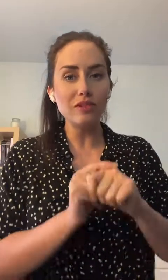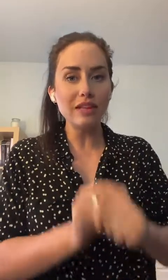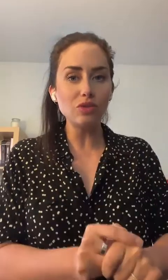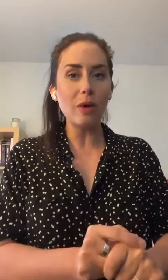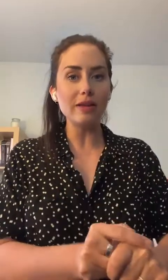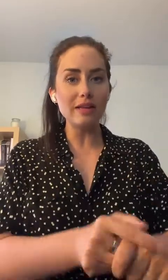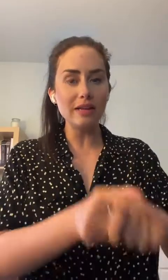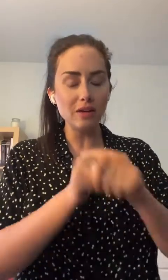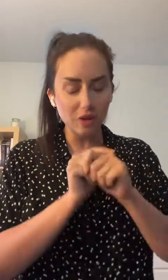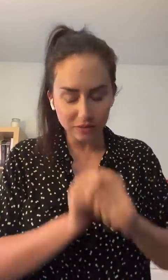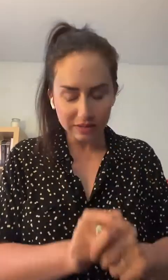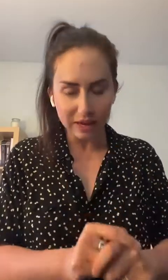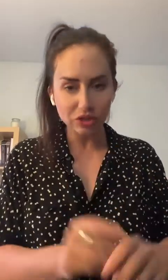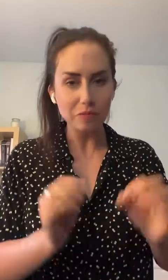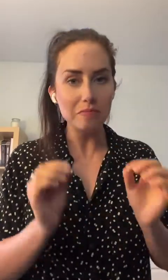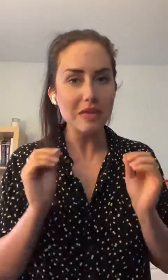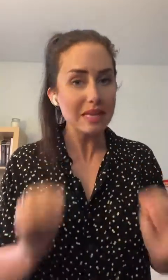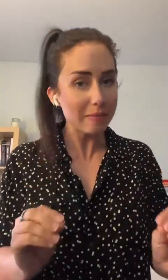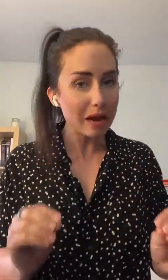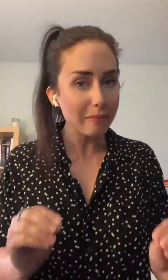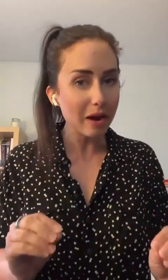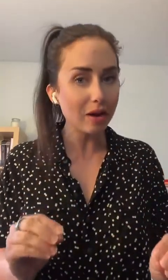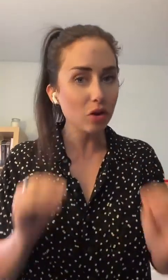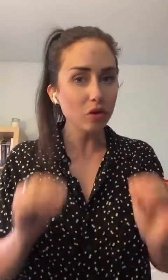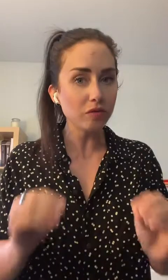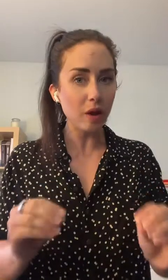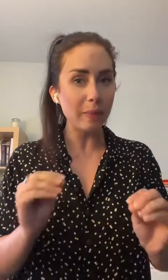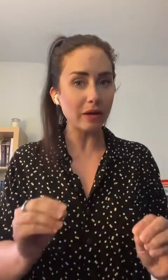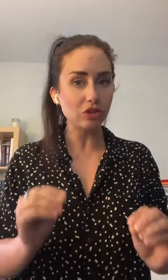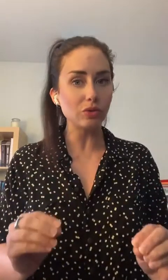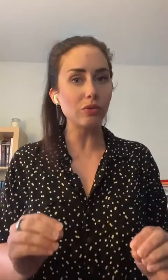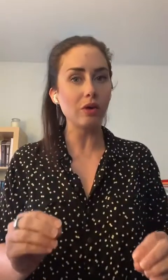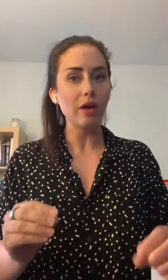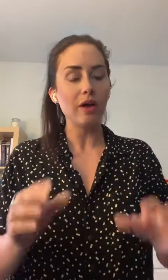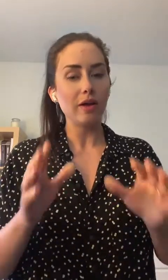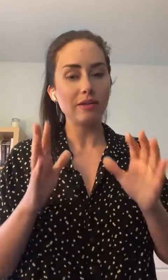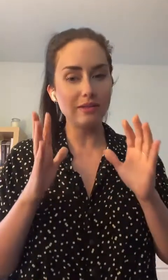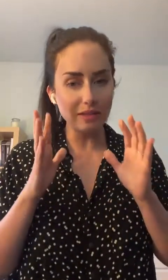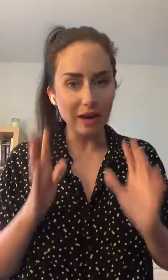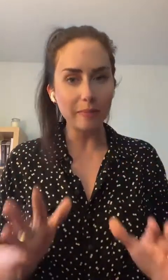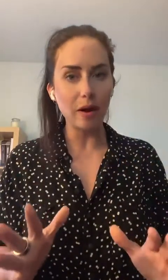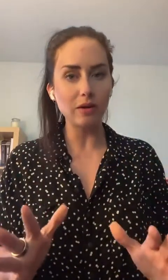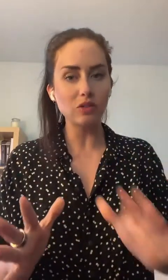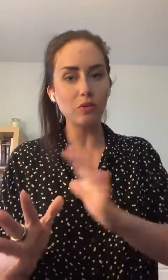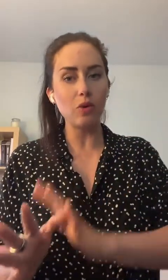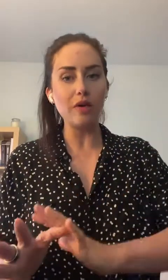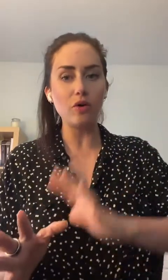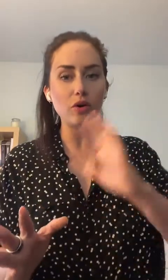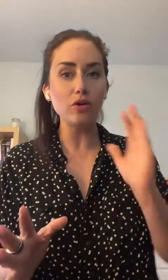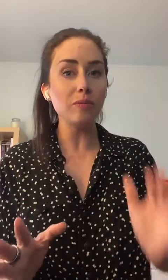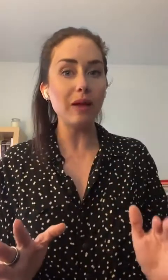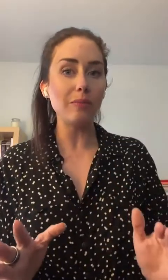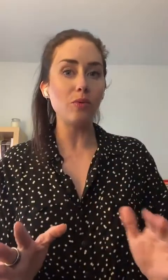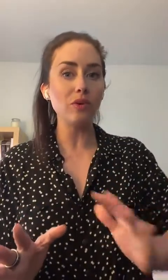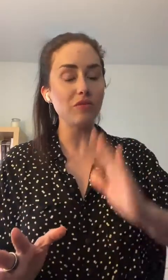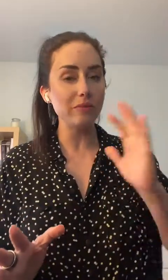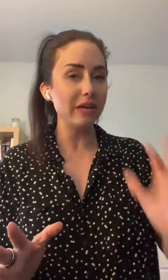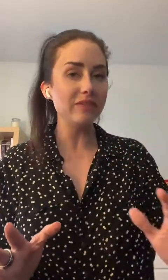nettoyer le visage minimalement une fois par jour, c'est la base pour avoir une belle peau qui va bien